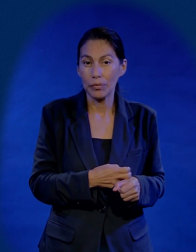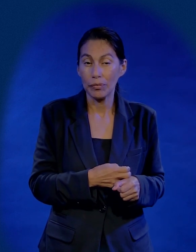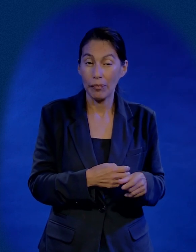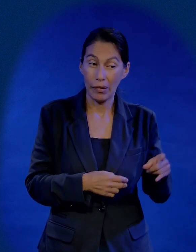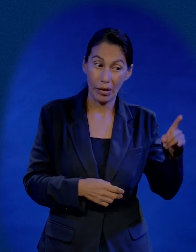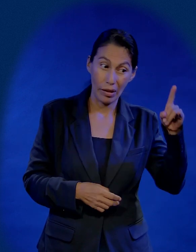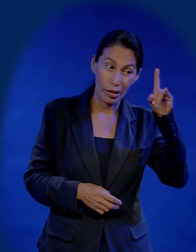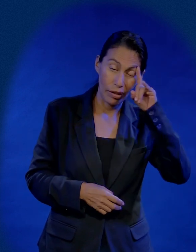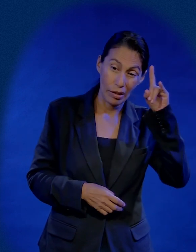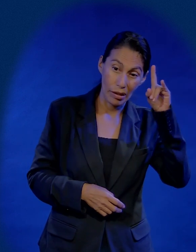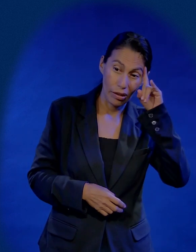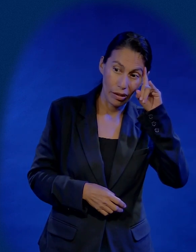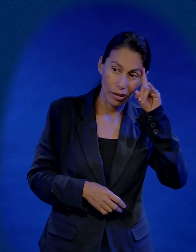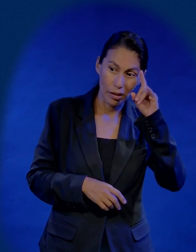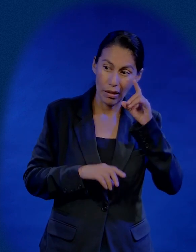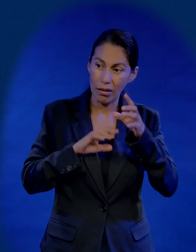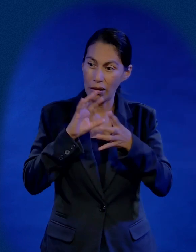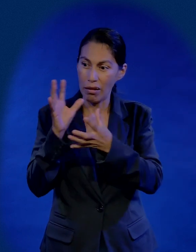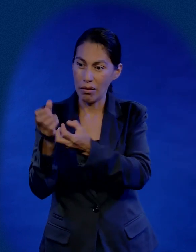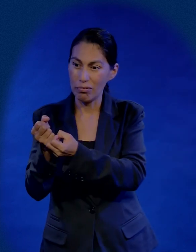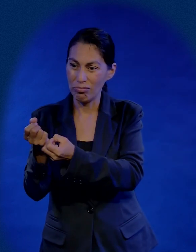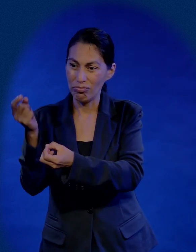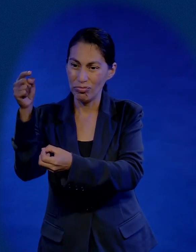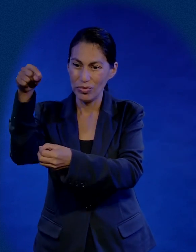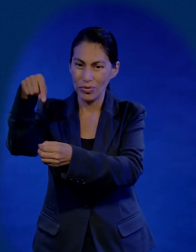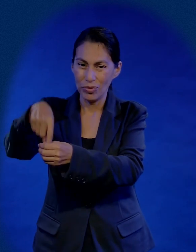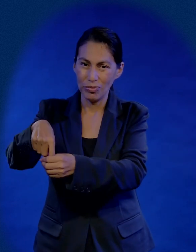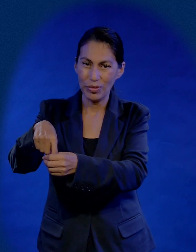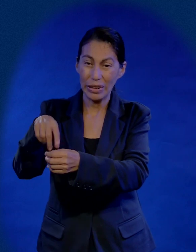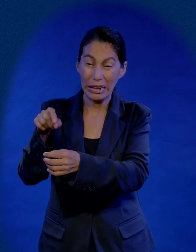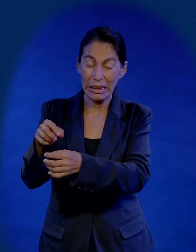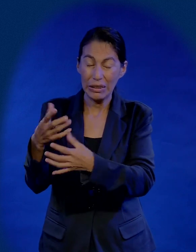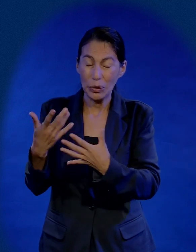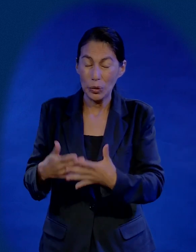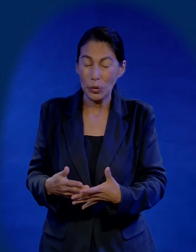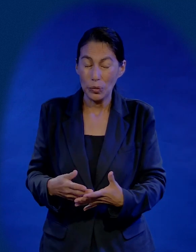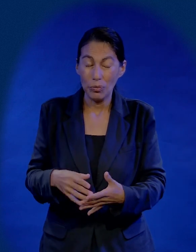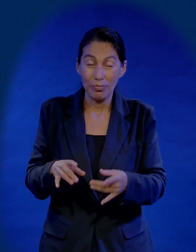ponga un pie fuera el diablo lo tome y le arruine su vida para siempre